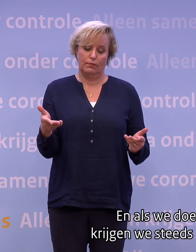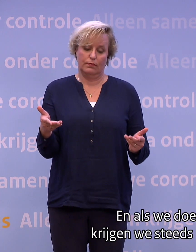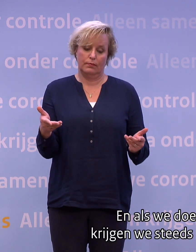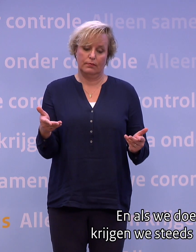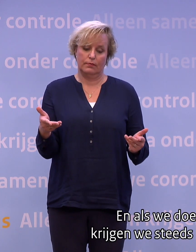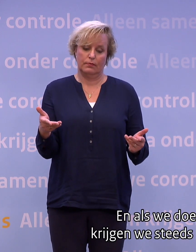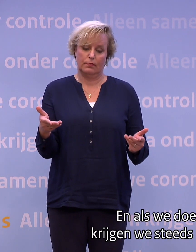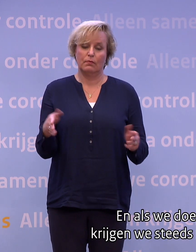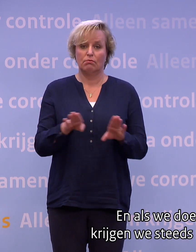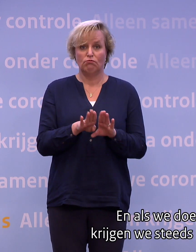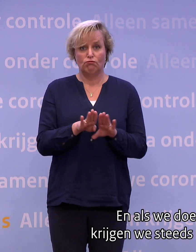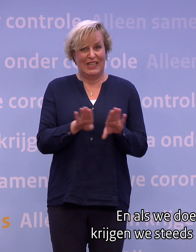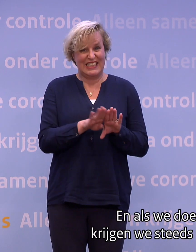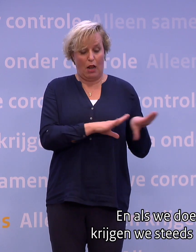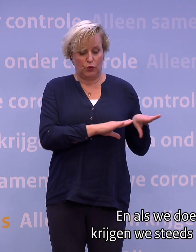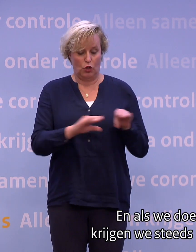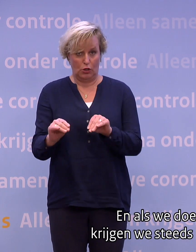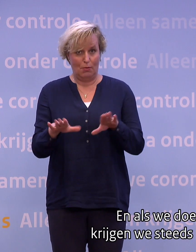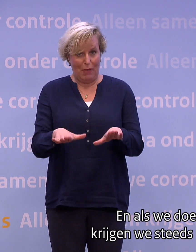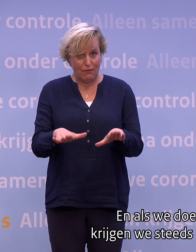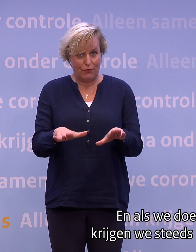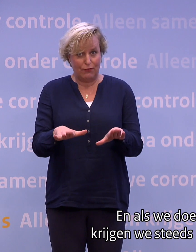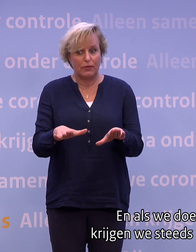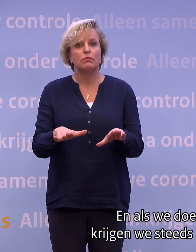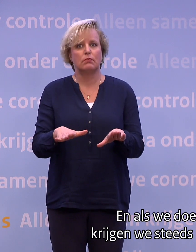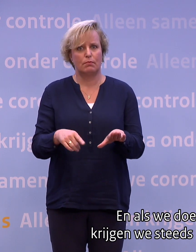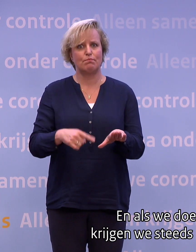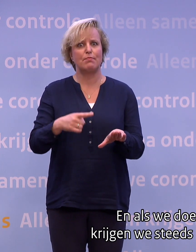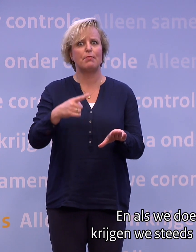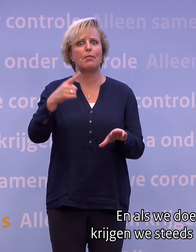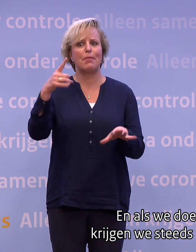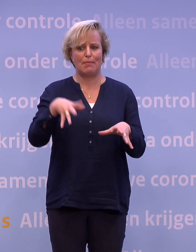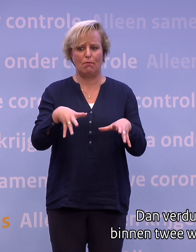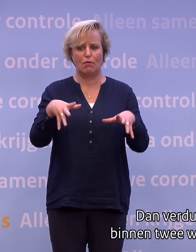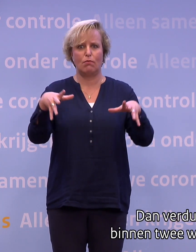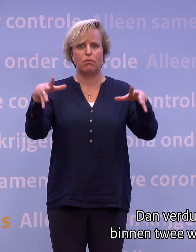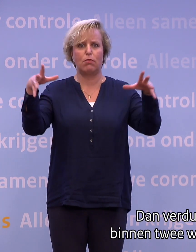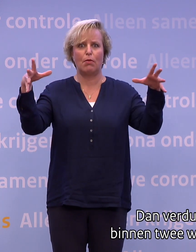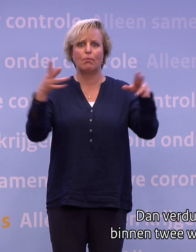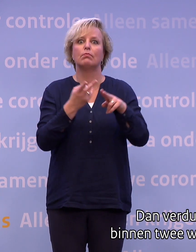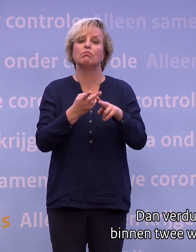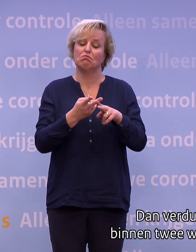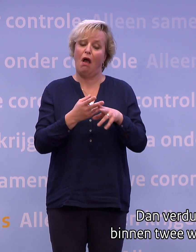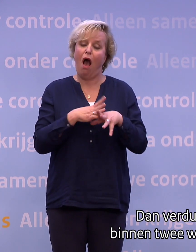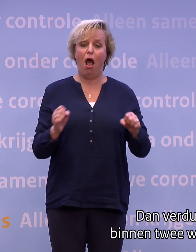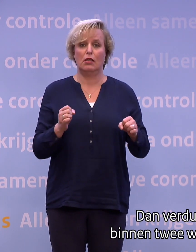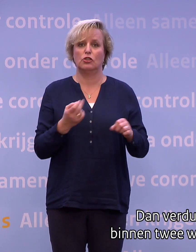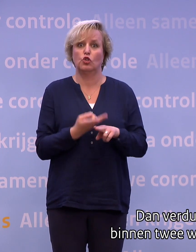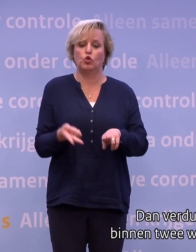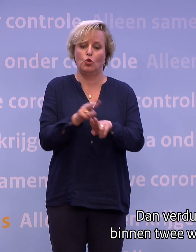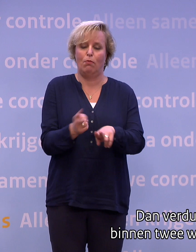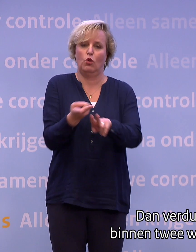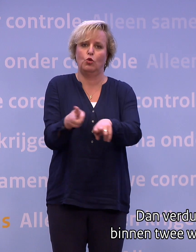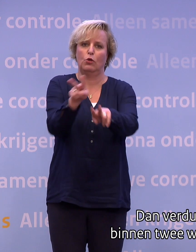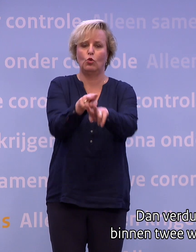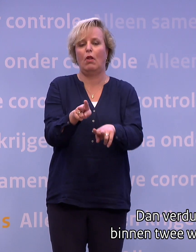En als we doen wat we deden, dan krijgen we steeds meer van wat we kregen. Dan verdubbelen alle cijfers binnen twee